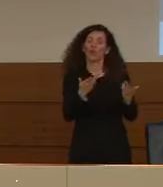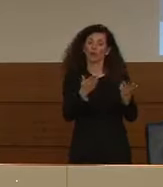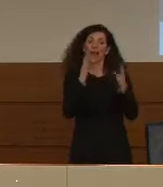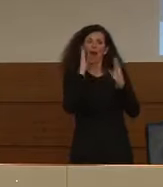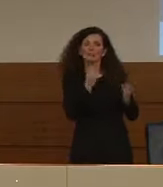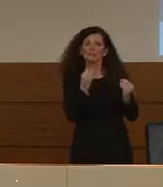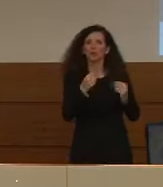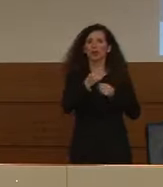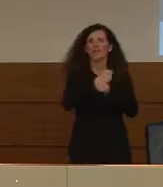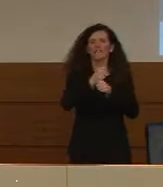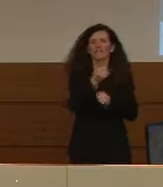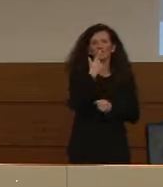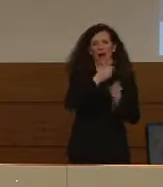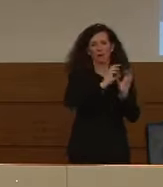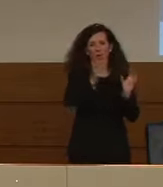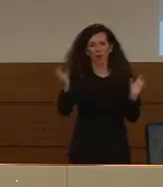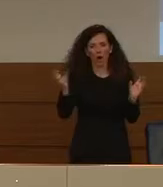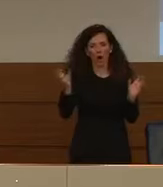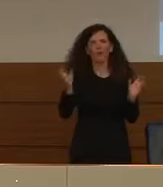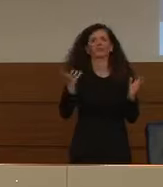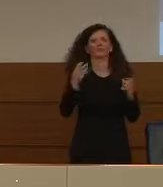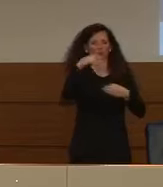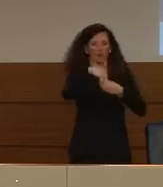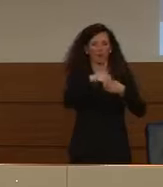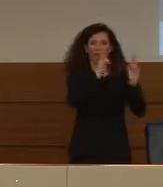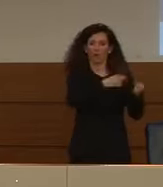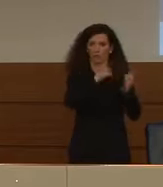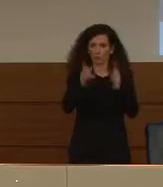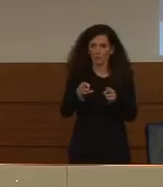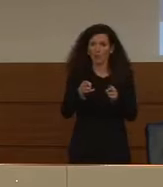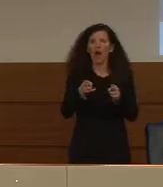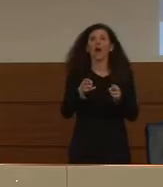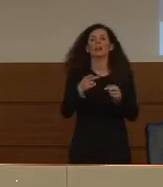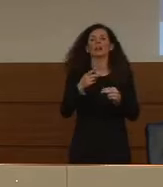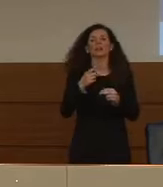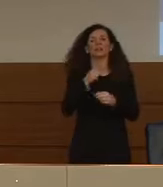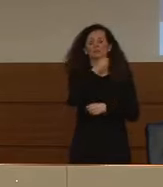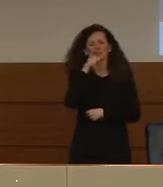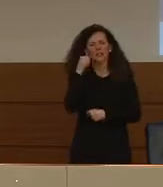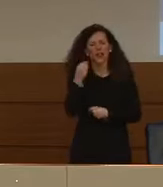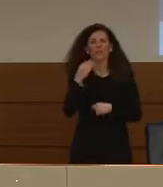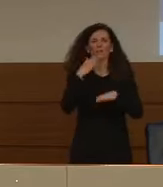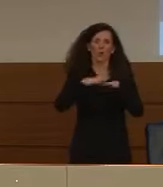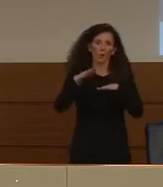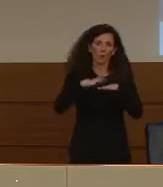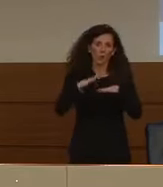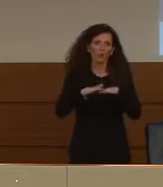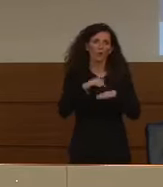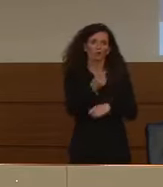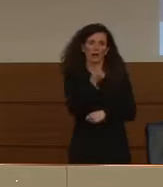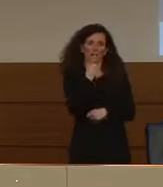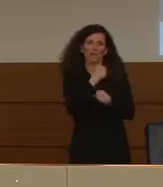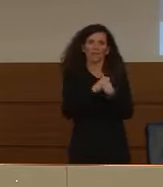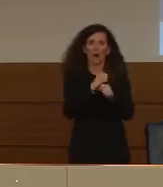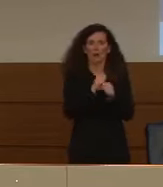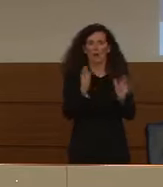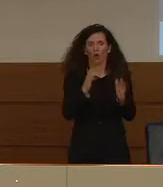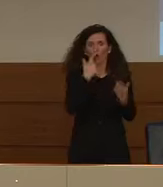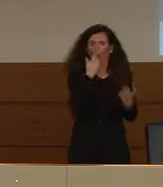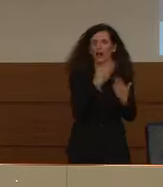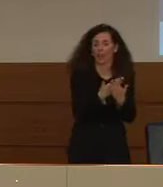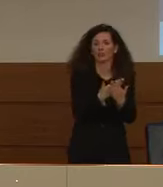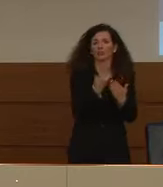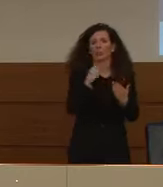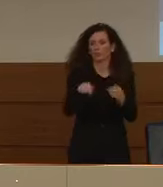farmaci vale quello che diciamo per i presidi è opportuno che vengano usati quanto più appropriatamente possibile proprio perché è un